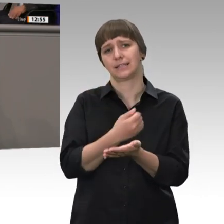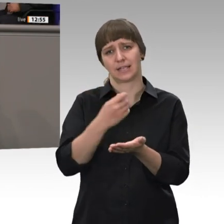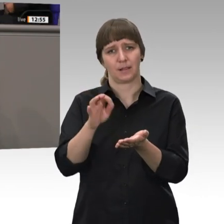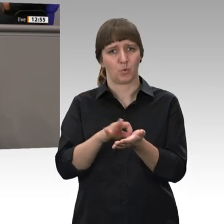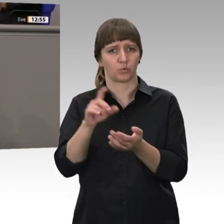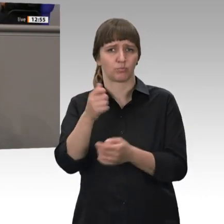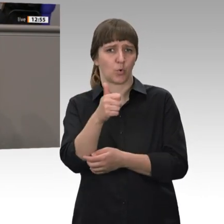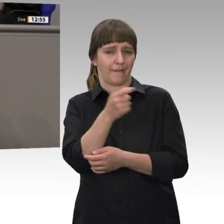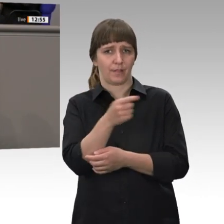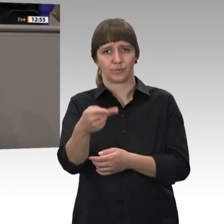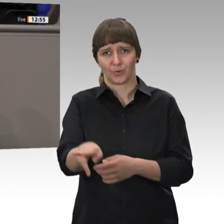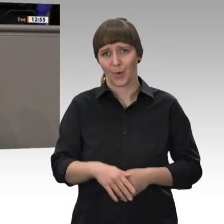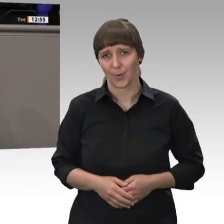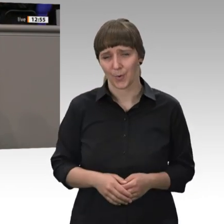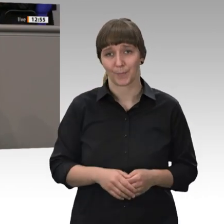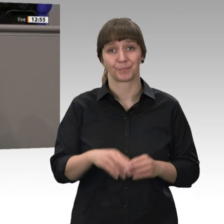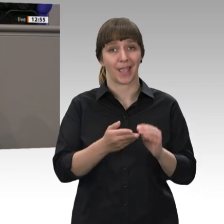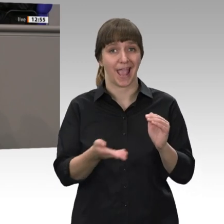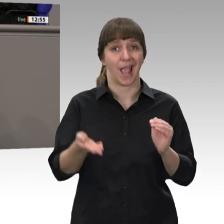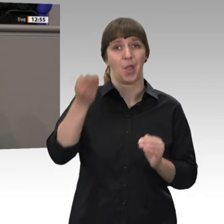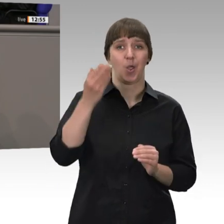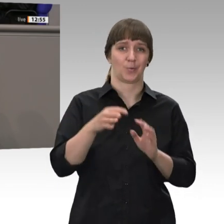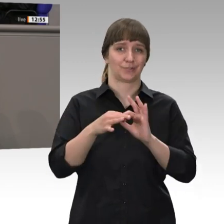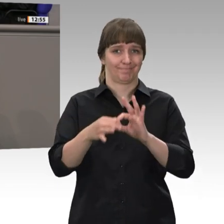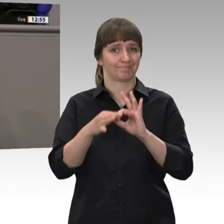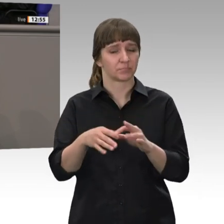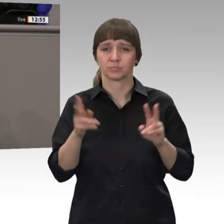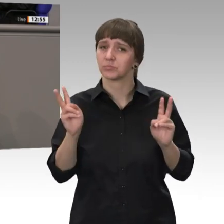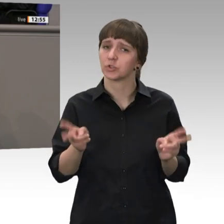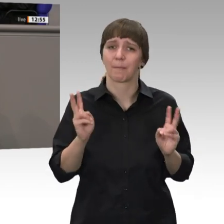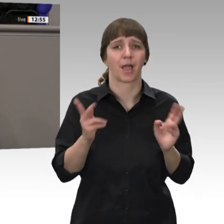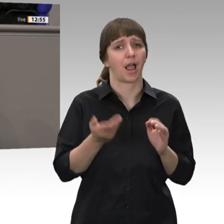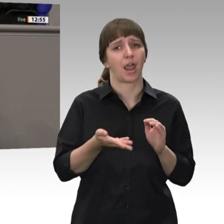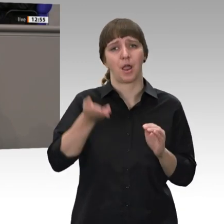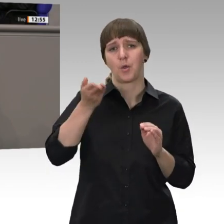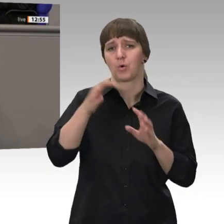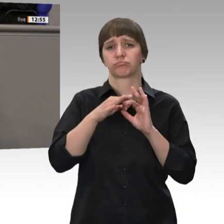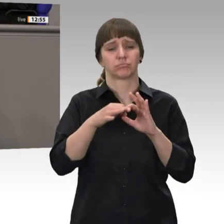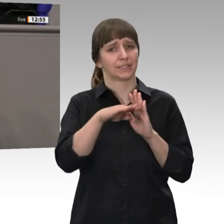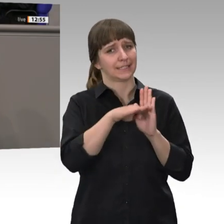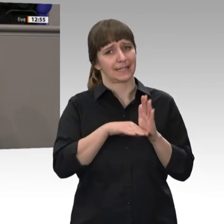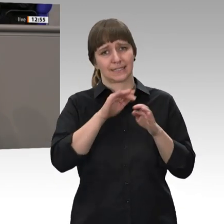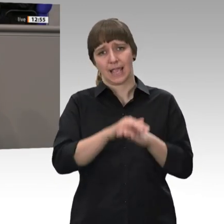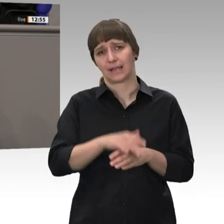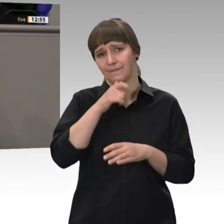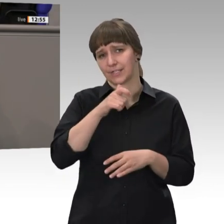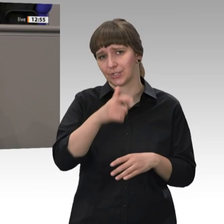Der Erhöhungsmechanismus folgt dem ganz normalen Erhöhungsmechanismus der gesetzlichen Rentenversicherung. In